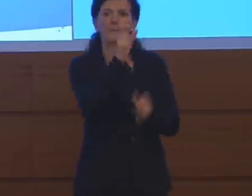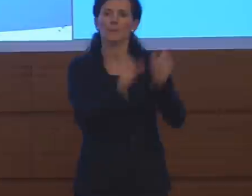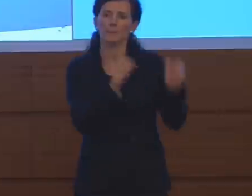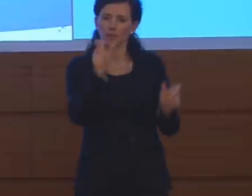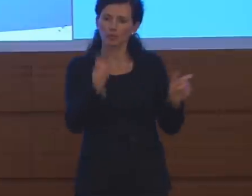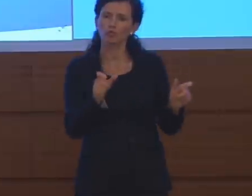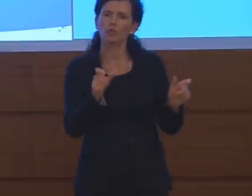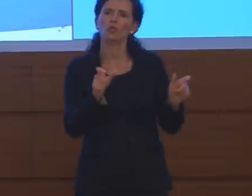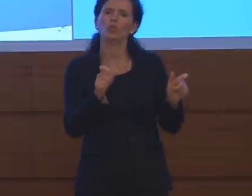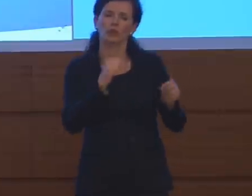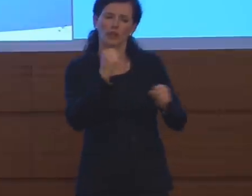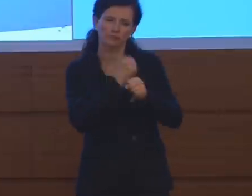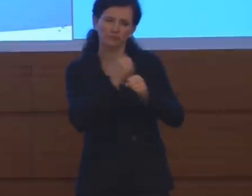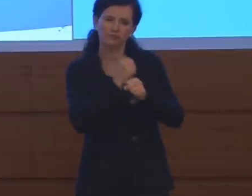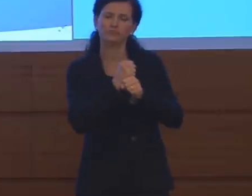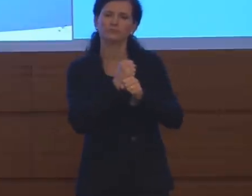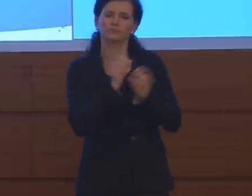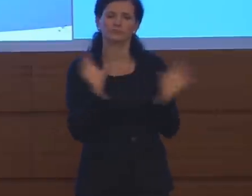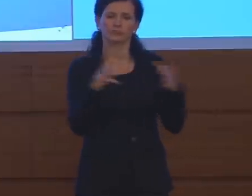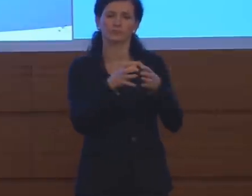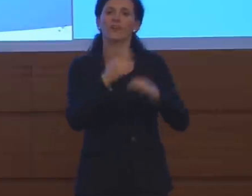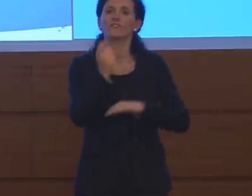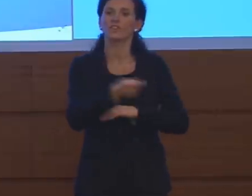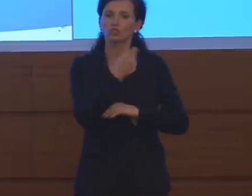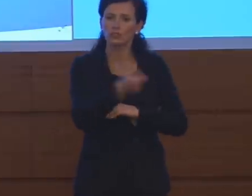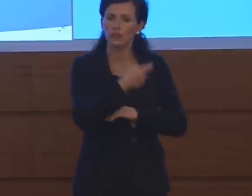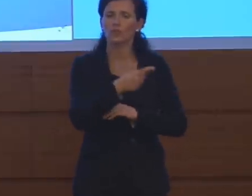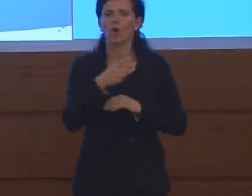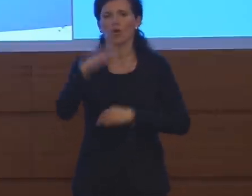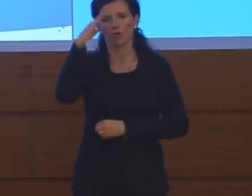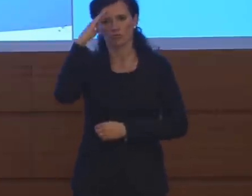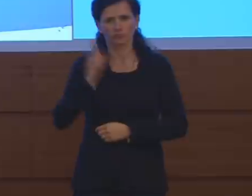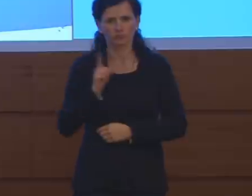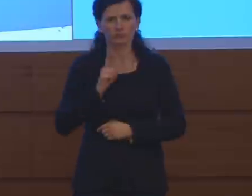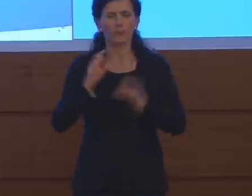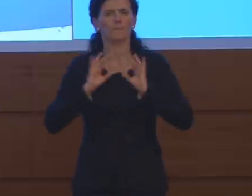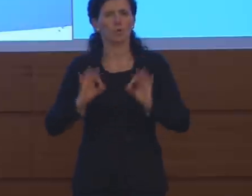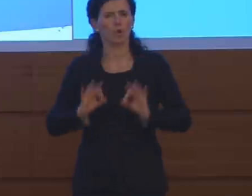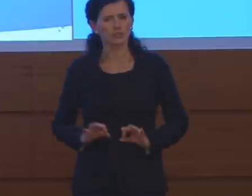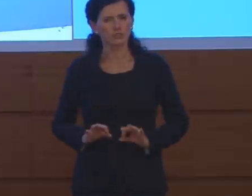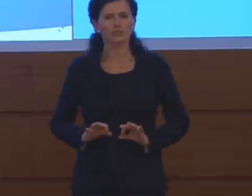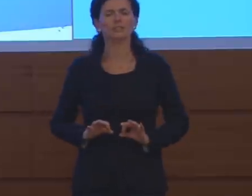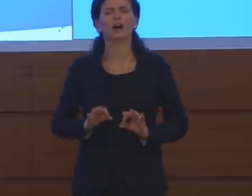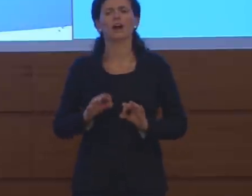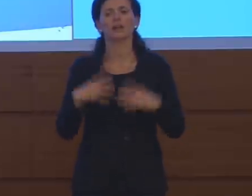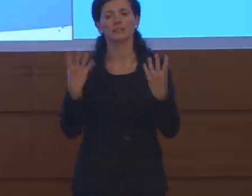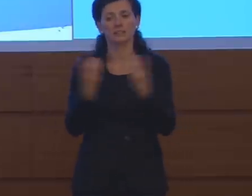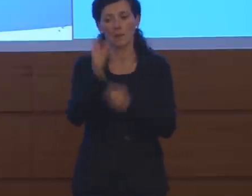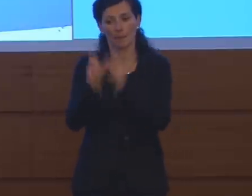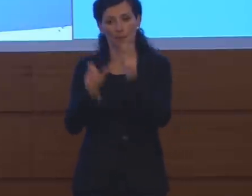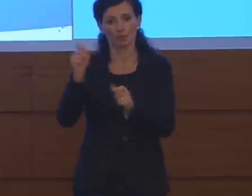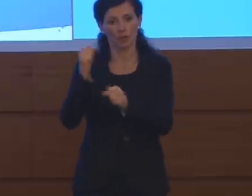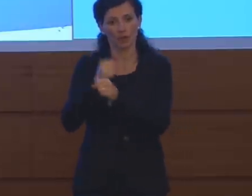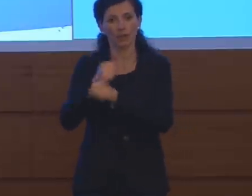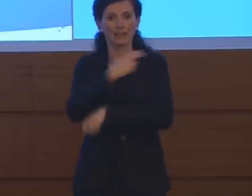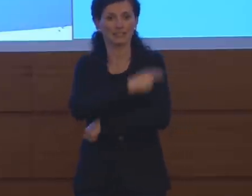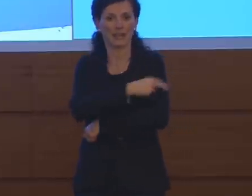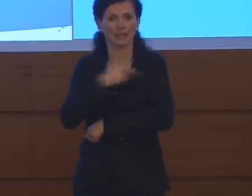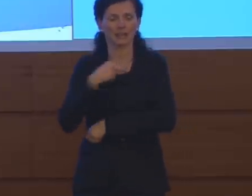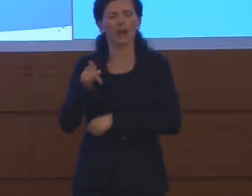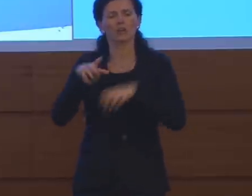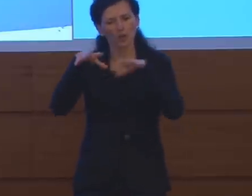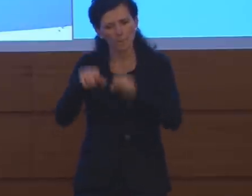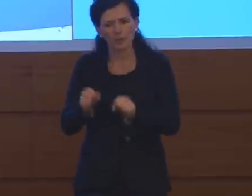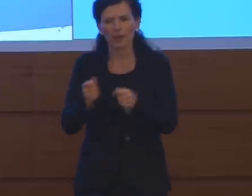del Corpo Nazionale dei Vigili del Fuoco, delle Forze Armate, delle Forze di Polizia, al personale sanitario che è impegnato